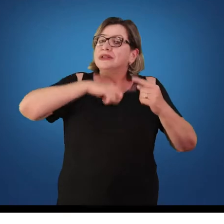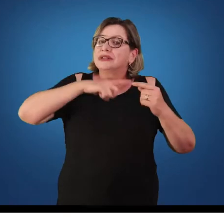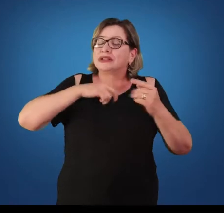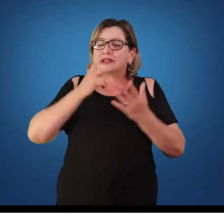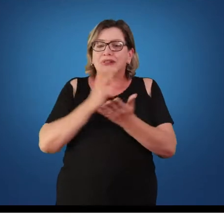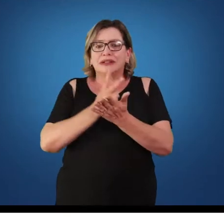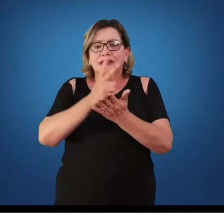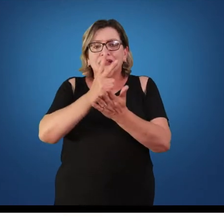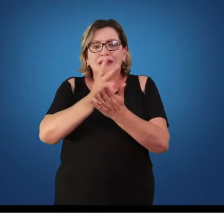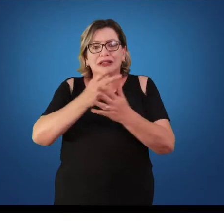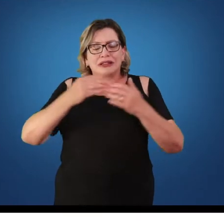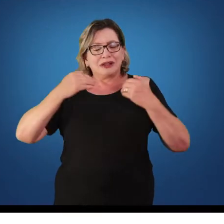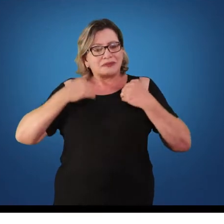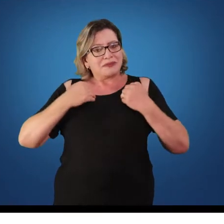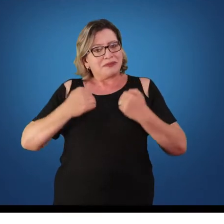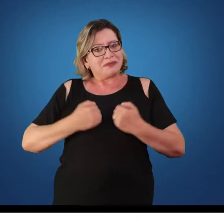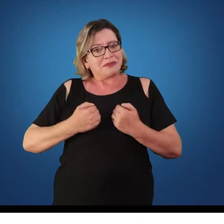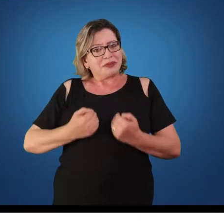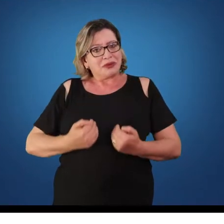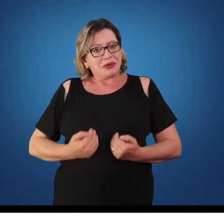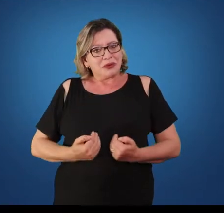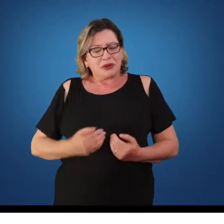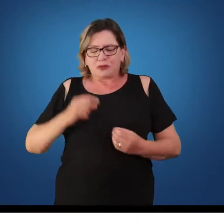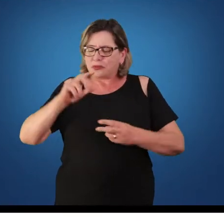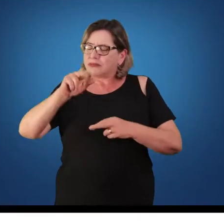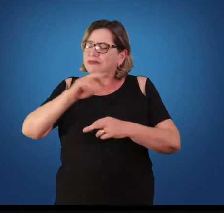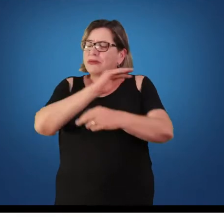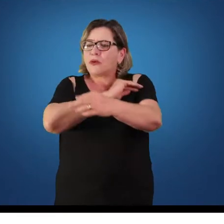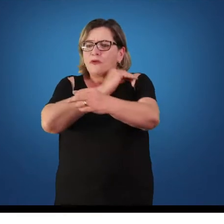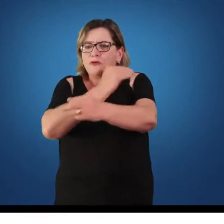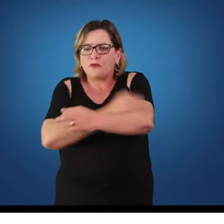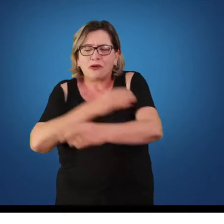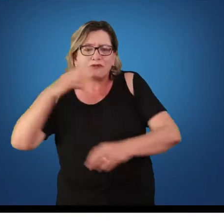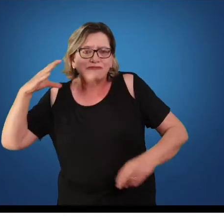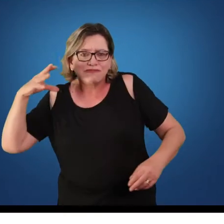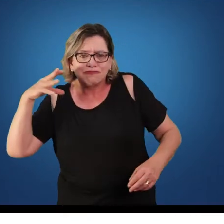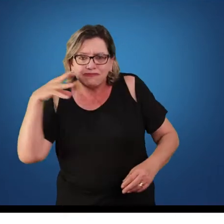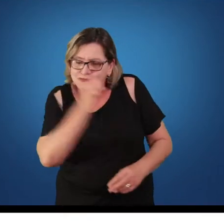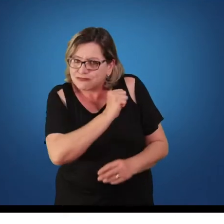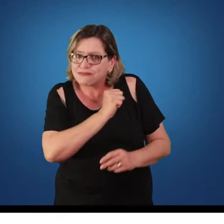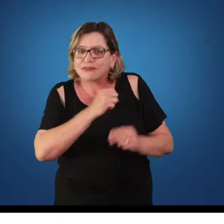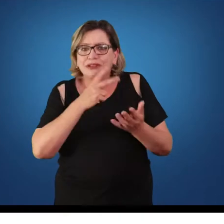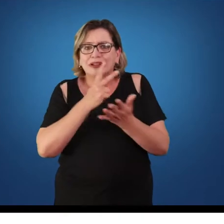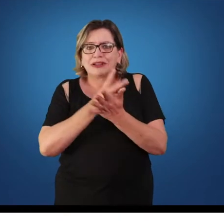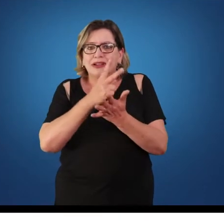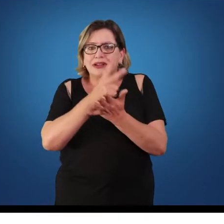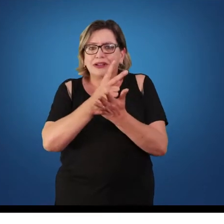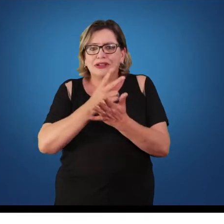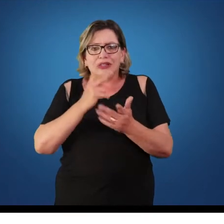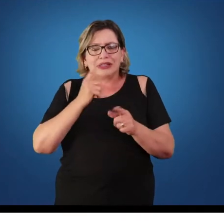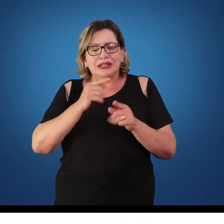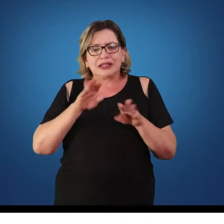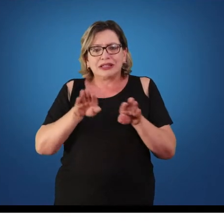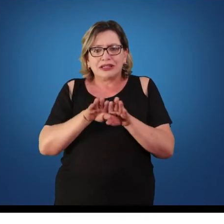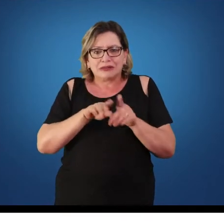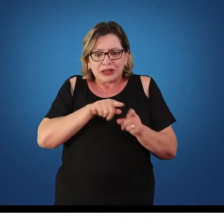das funções do nosso corpo como força, agilidade e ao longo dos tempos passados muitos